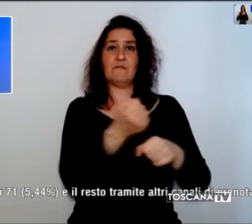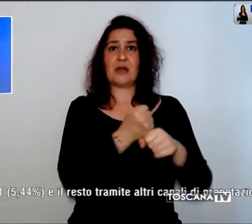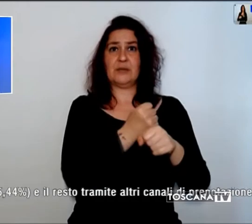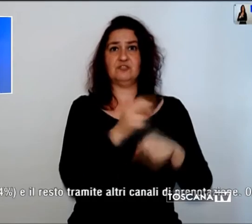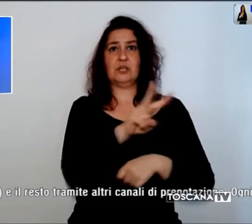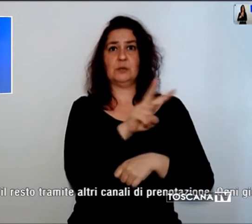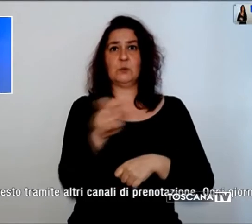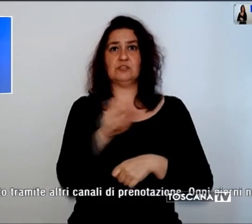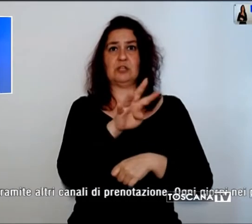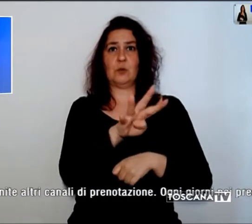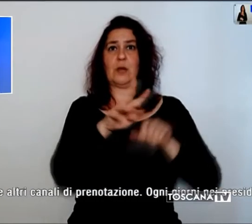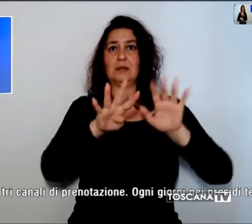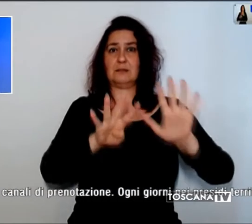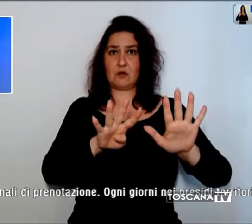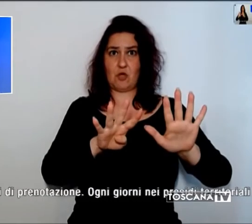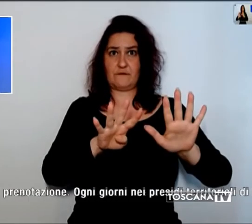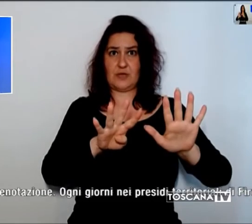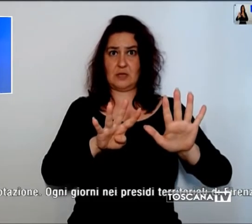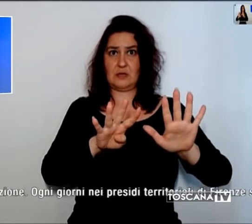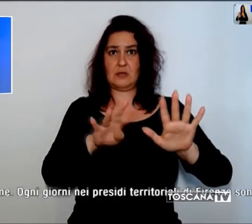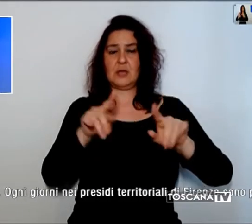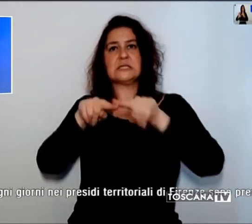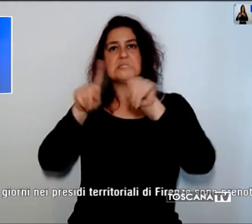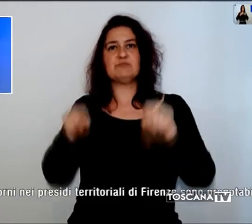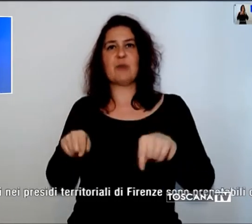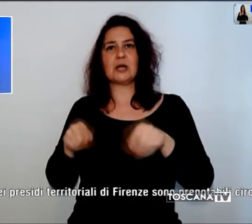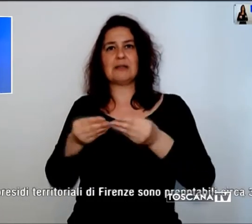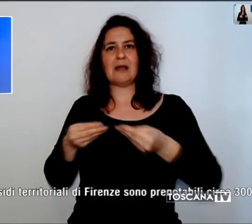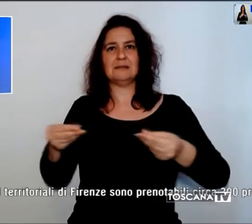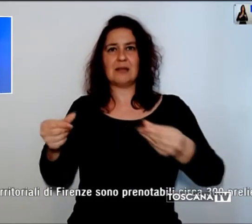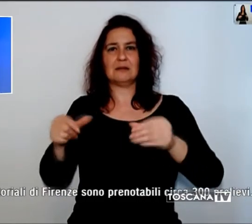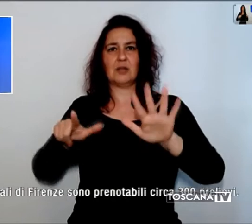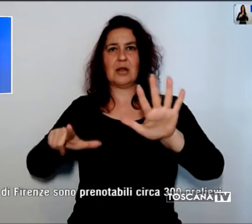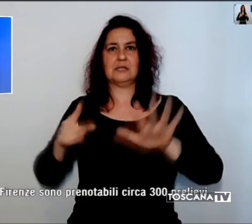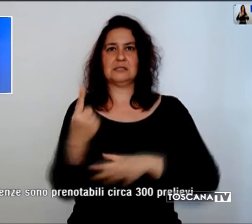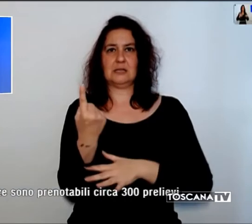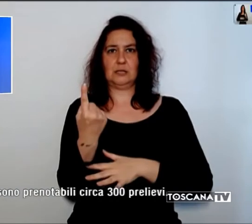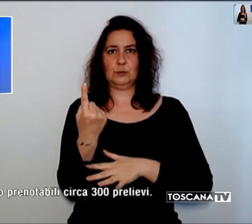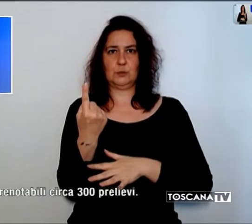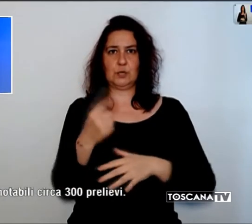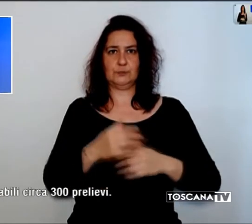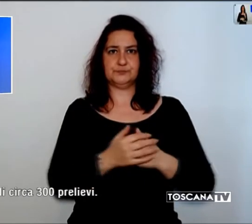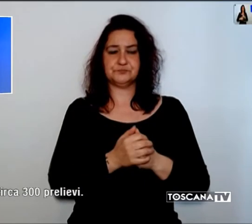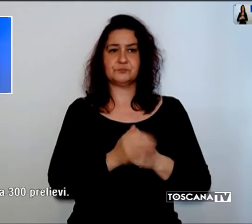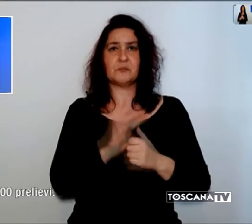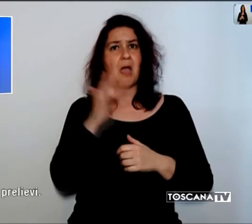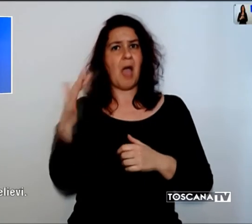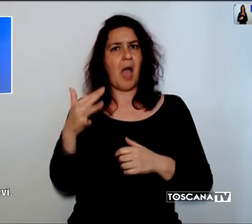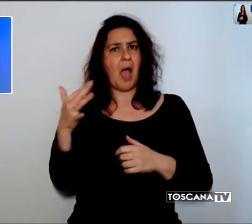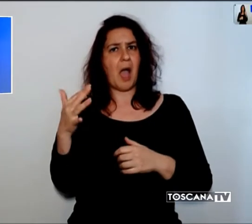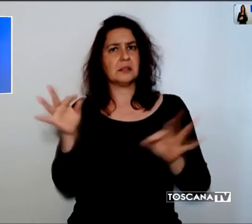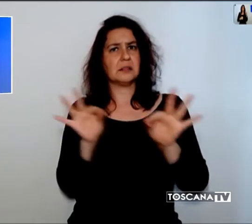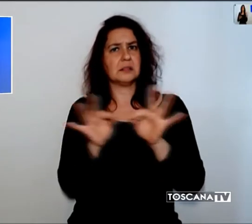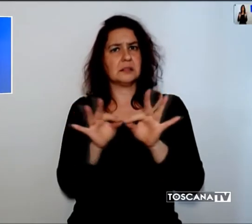presso gli sportelli territoriali 71 e il resto tramite altri canali di